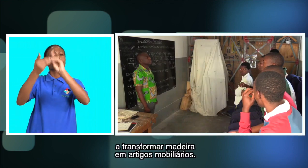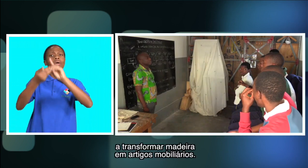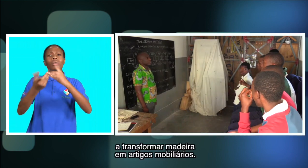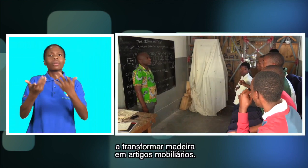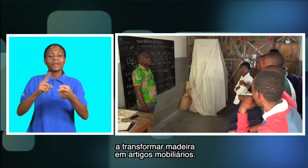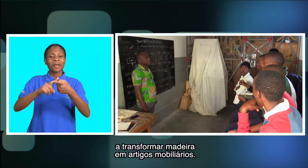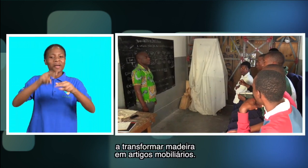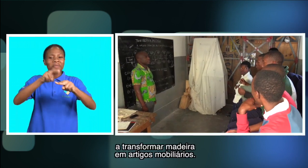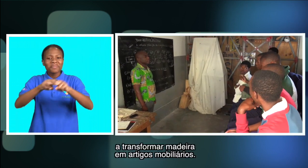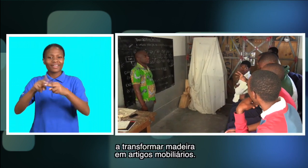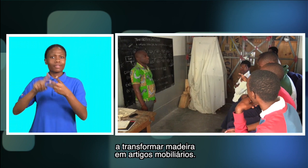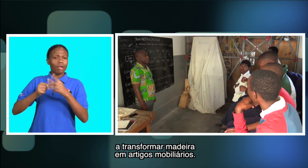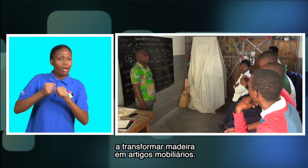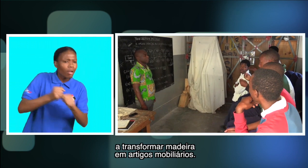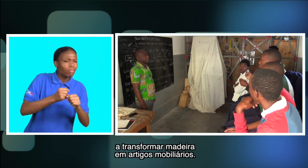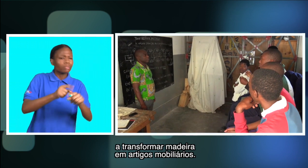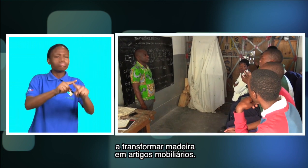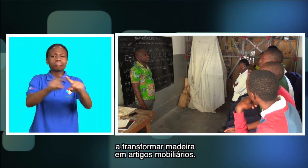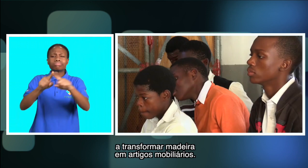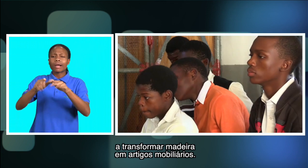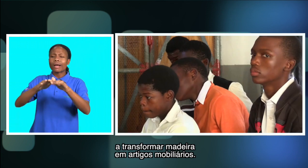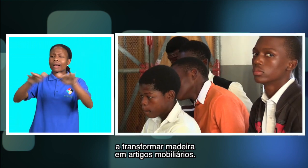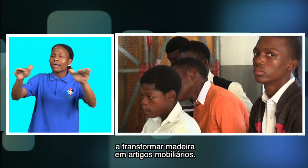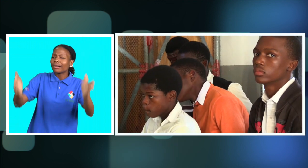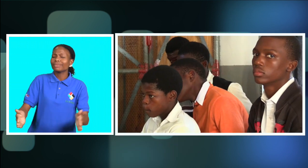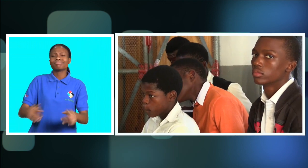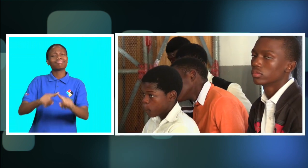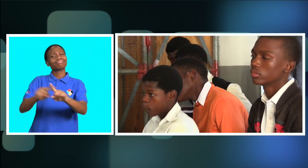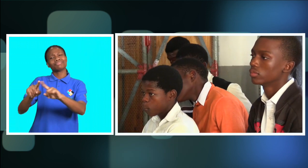transformar madeira em artigos mobiliários